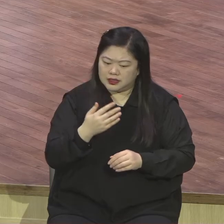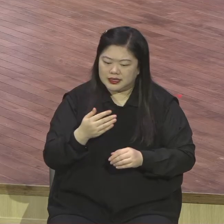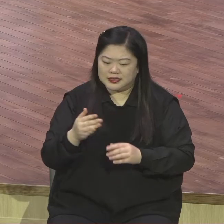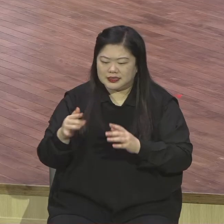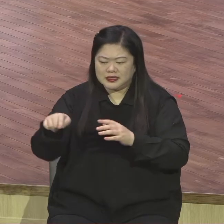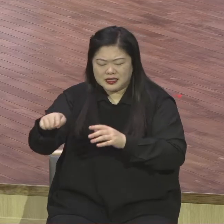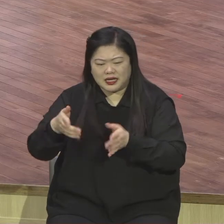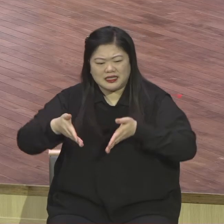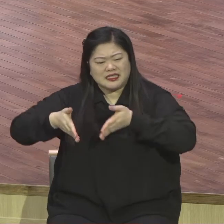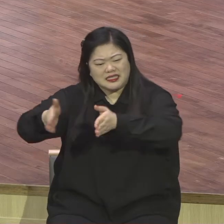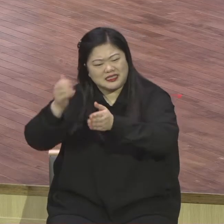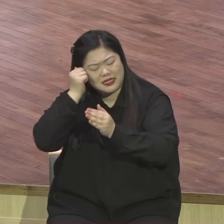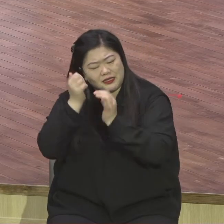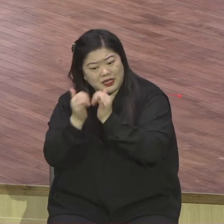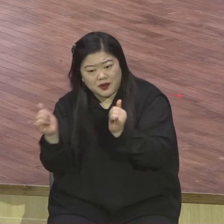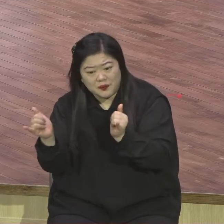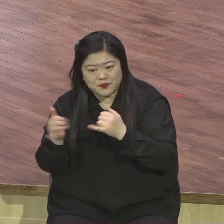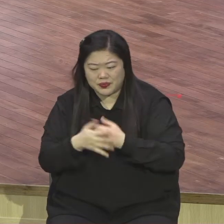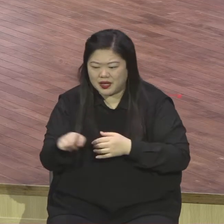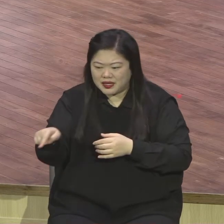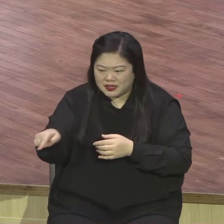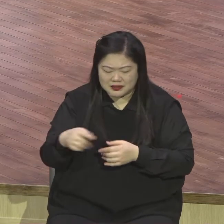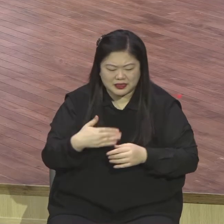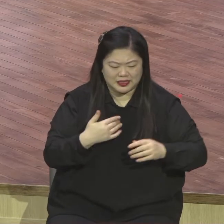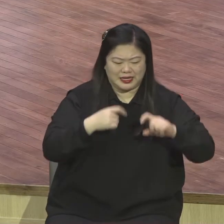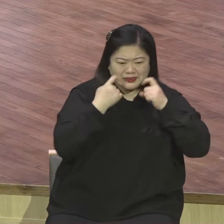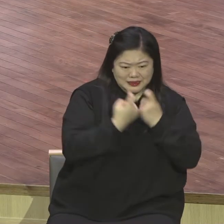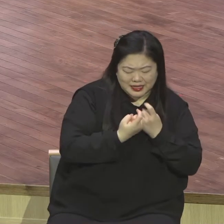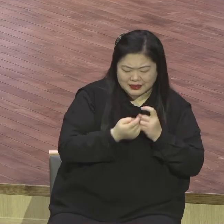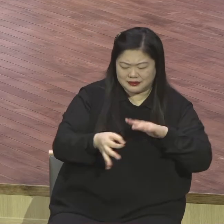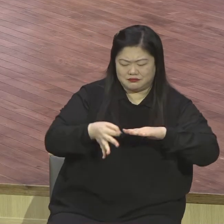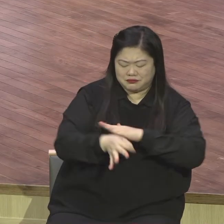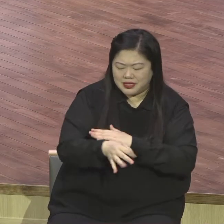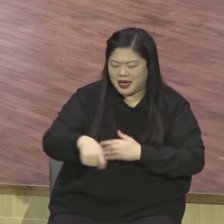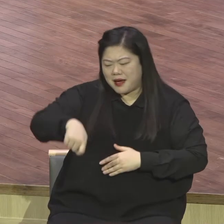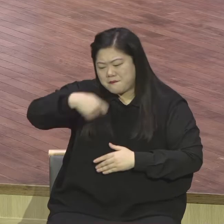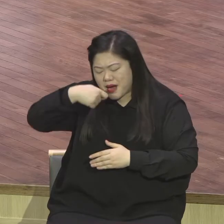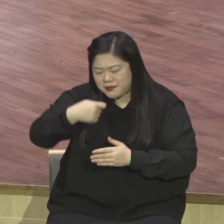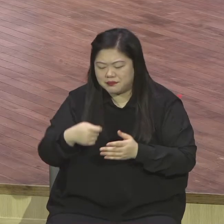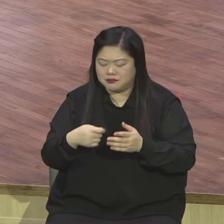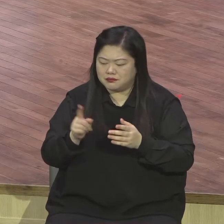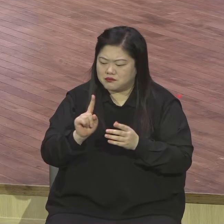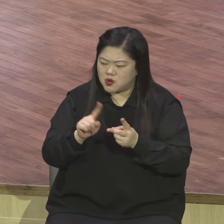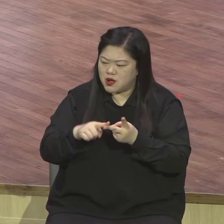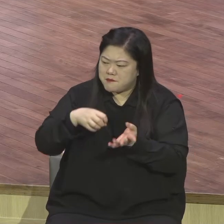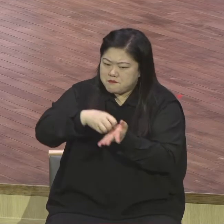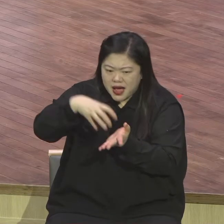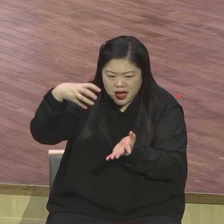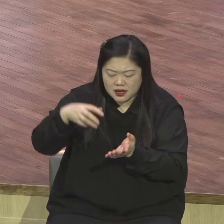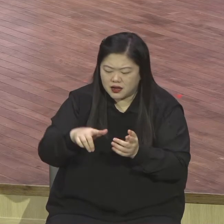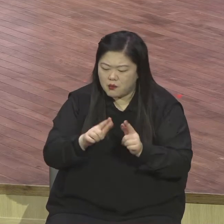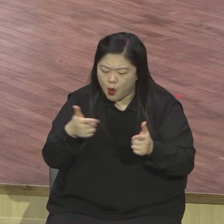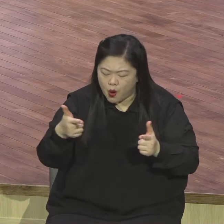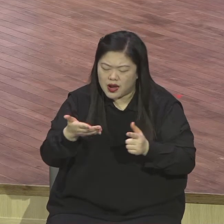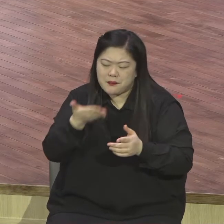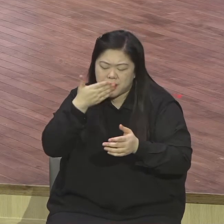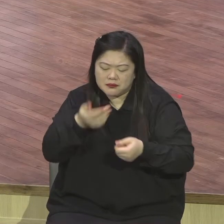밥, 빵 시작해서 모든 음식을 준비해서 그렇게 봉사하는 한국